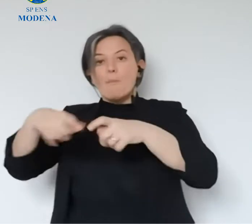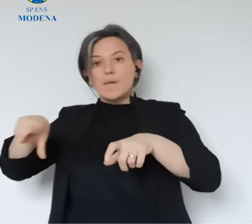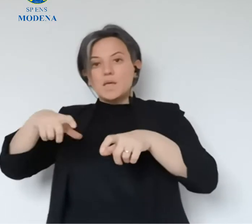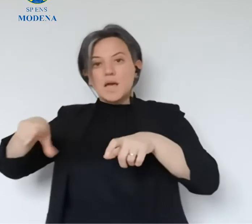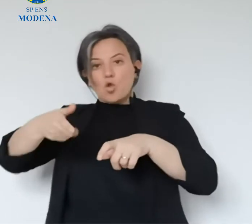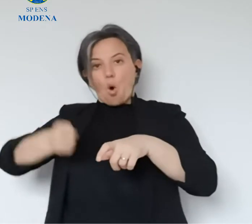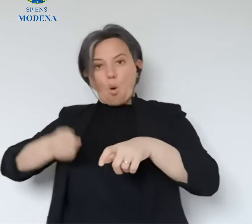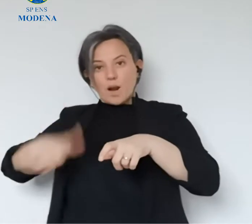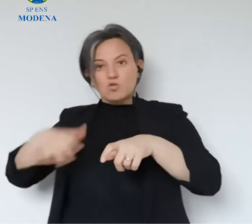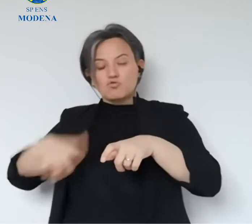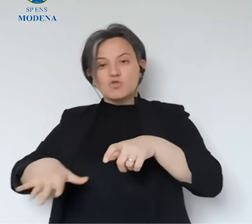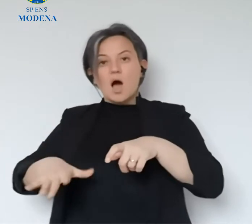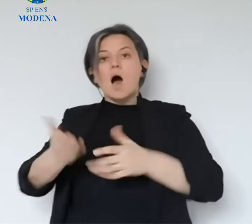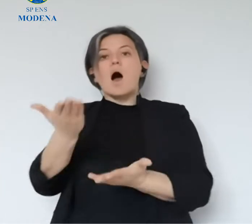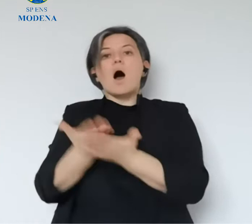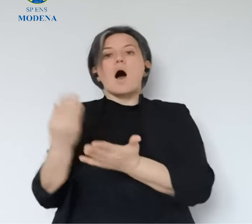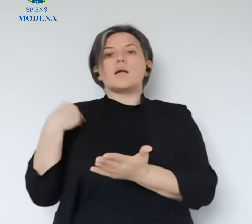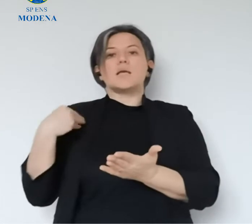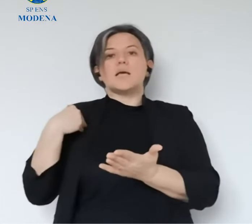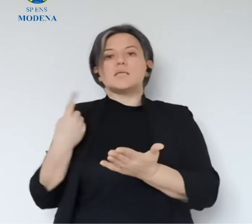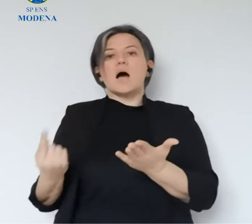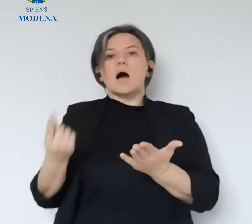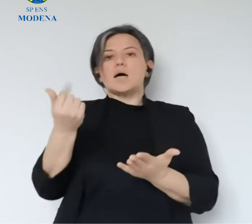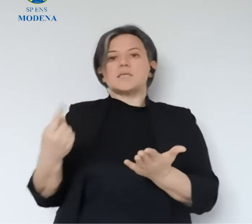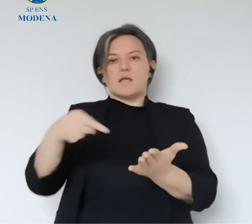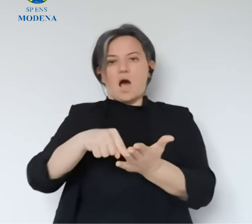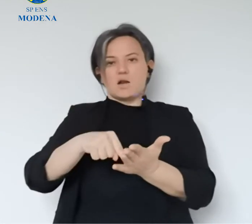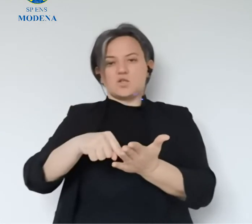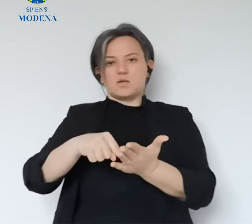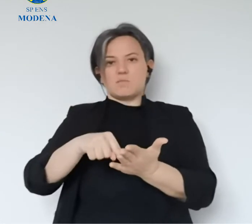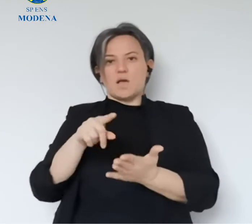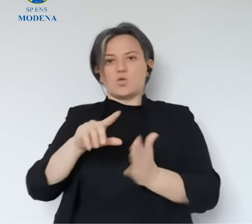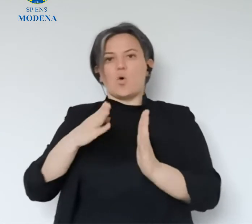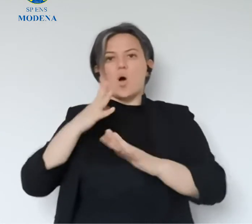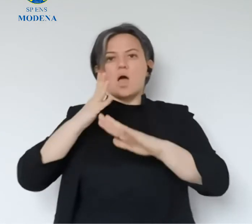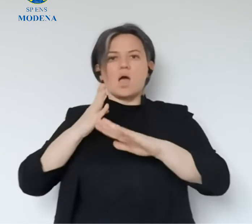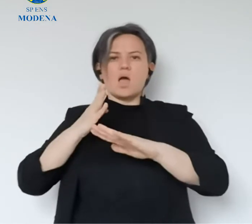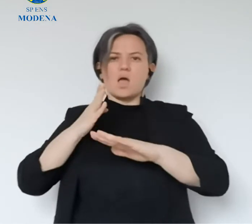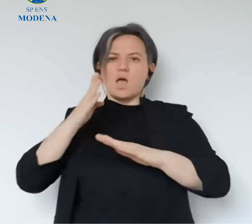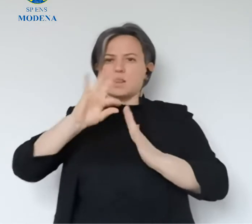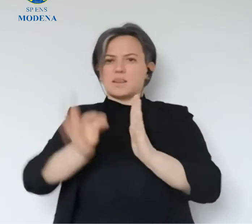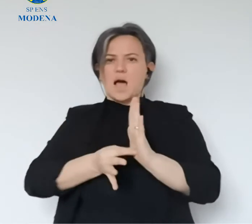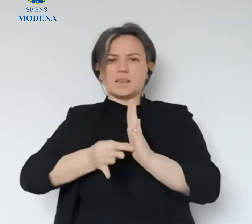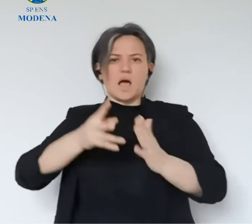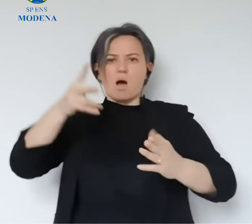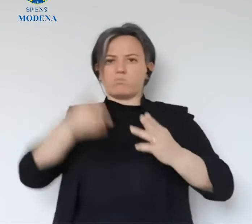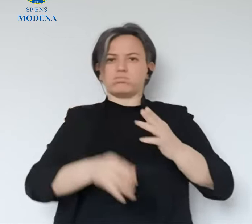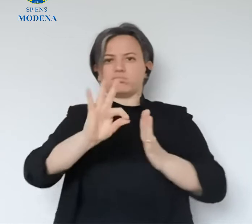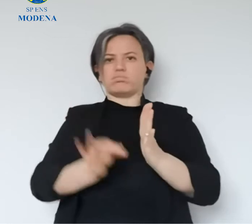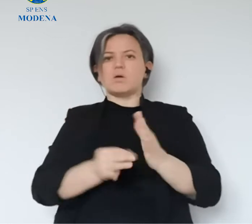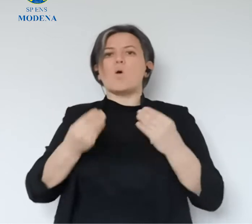presentare la richiesta per gli abbonati e per chi aveva già un biglietto in mano entro il 31 maggio di risarcimento